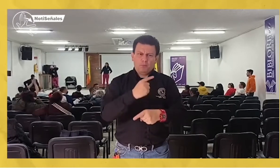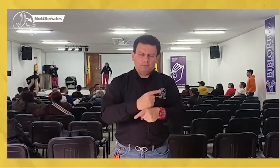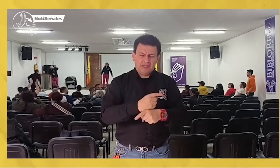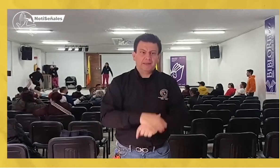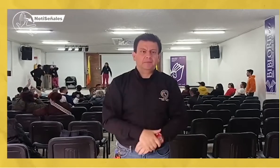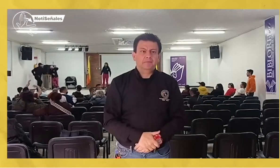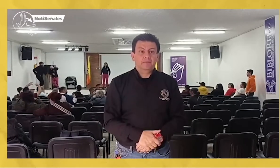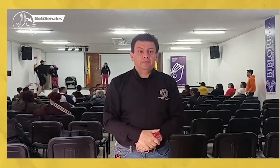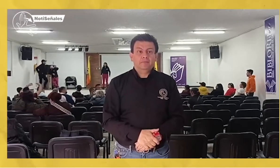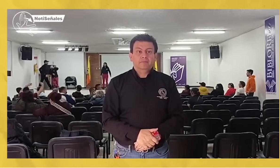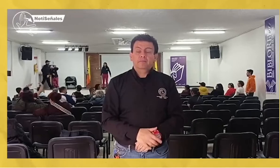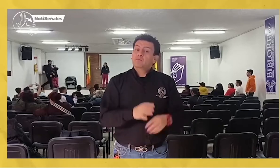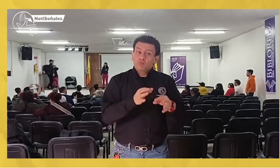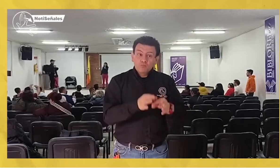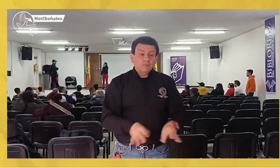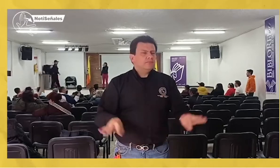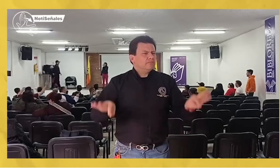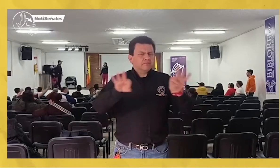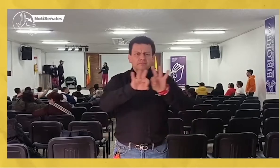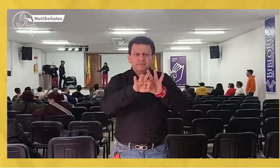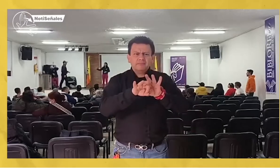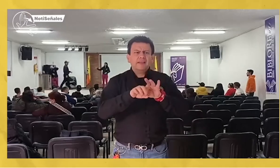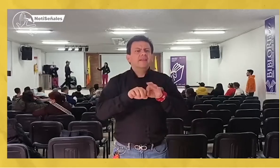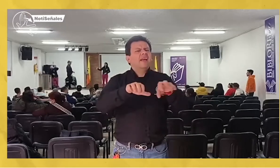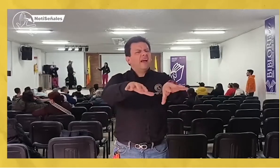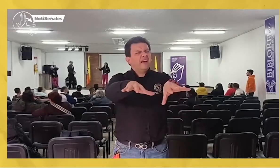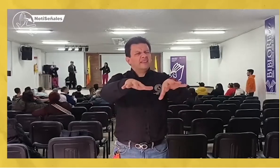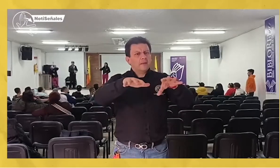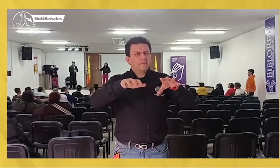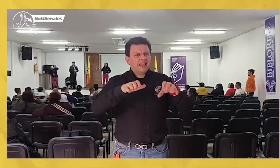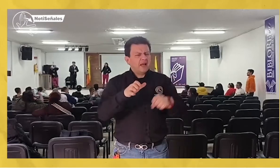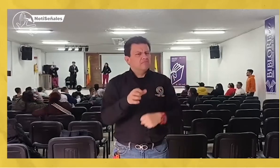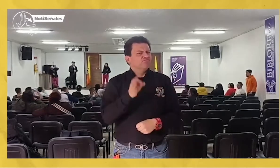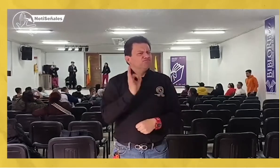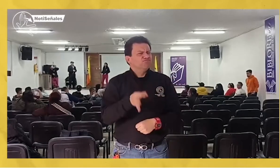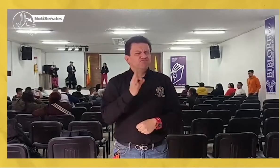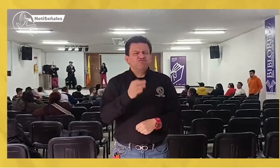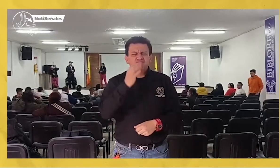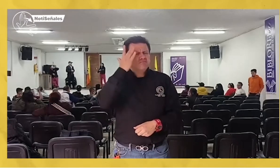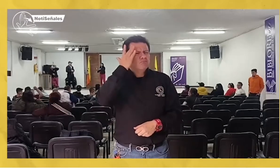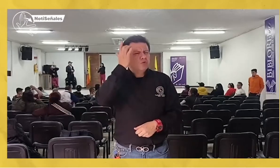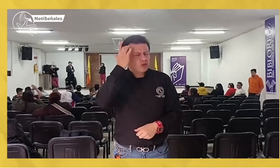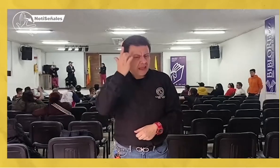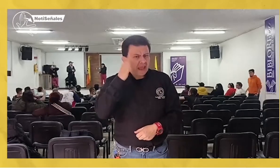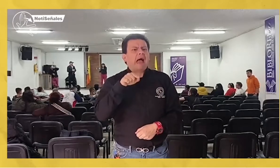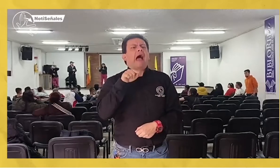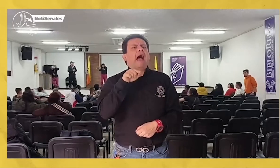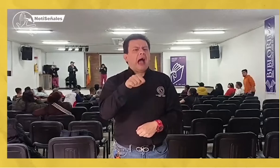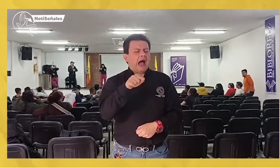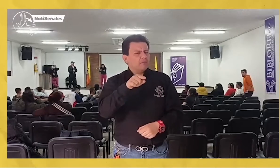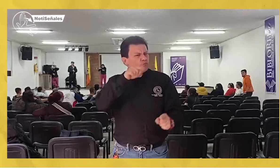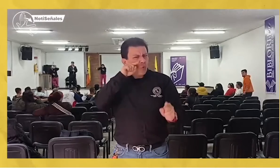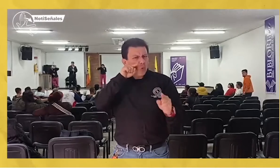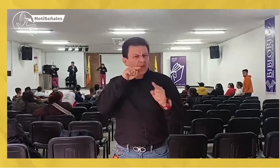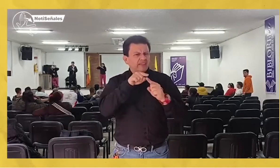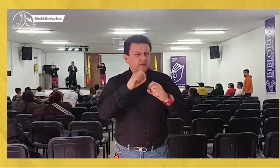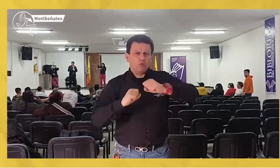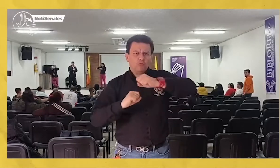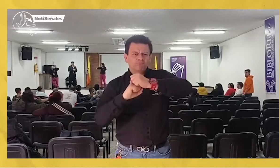cumplir y participar en esta actividad. La asamblea es de gran importancia porque tiene como objetivo